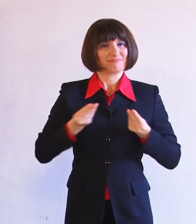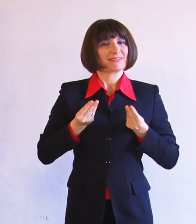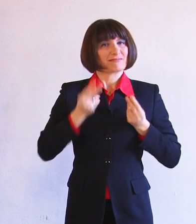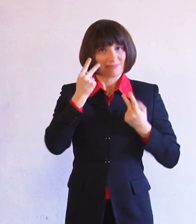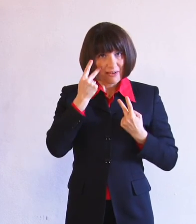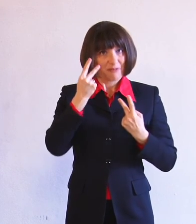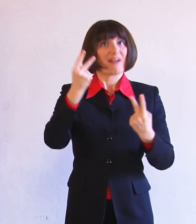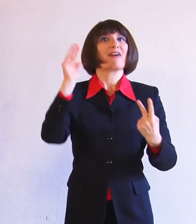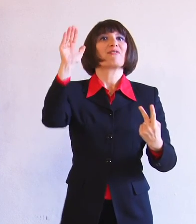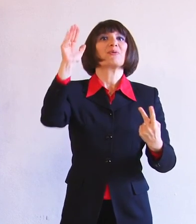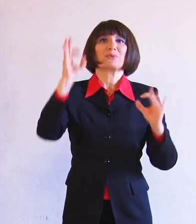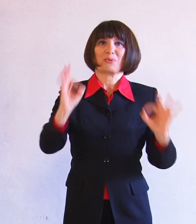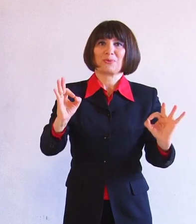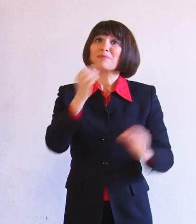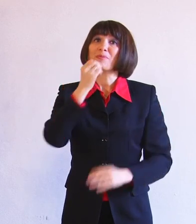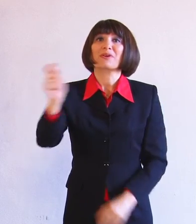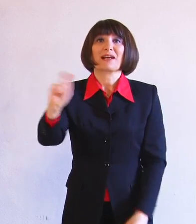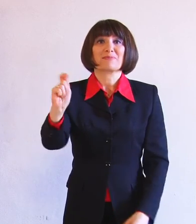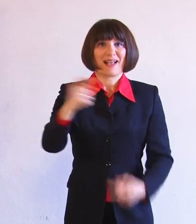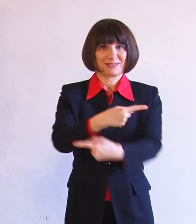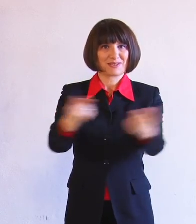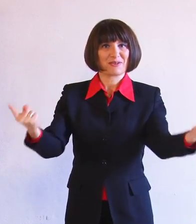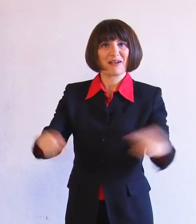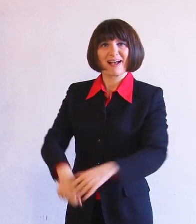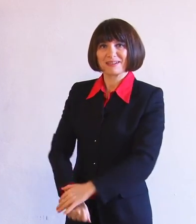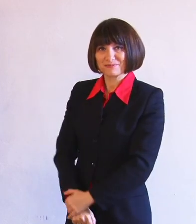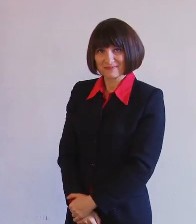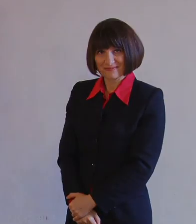guardare al futuro. Buona Pasqua a tutti.